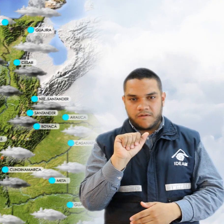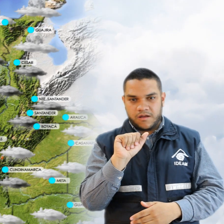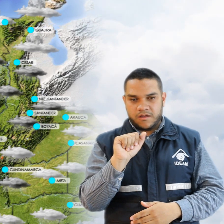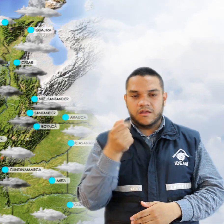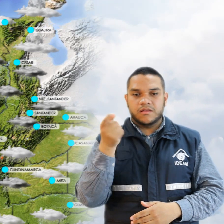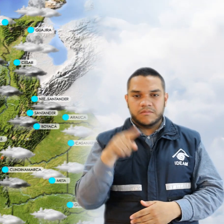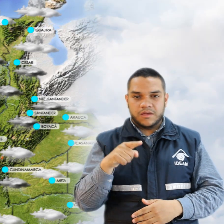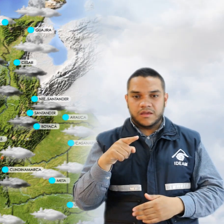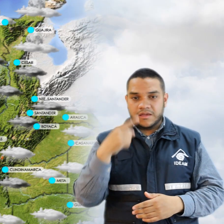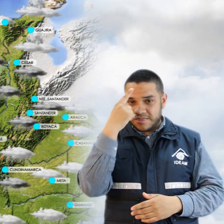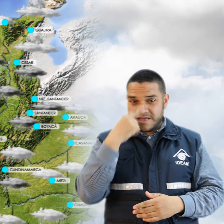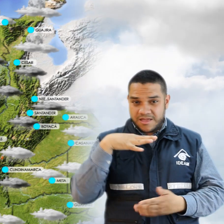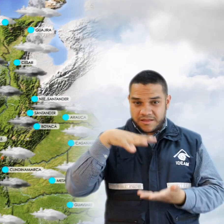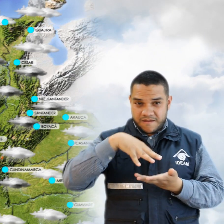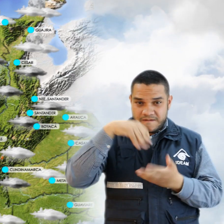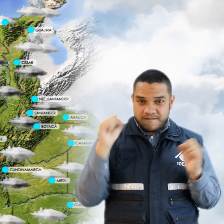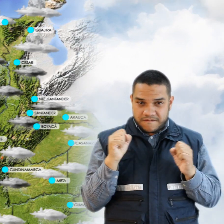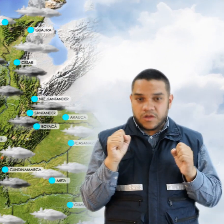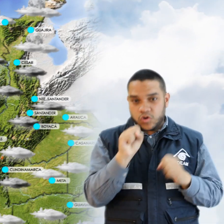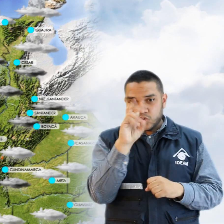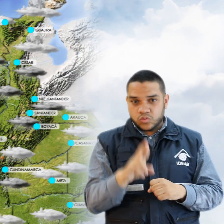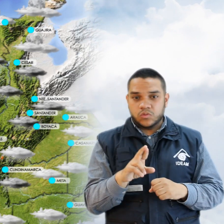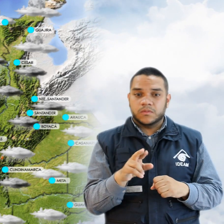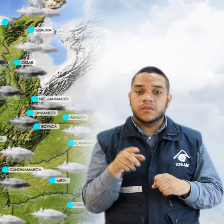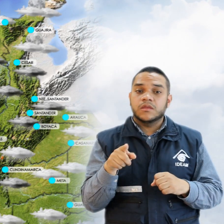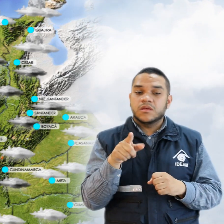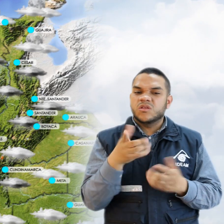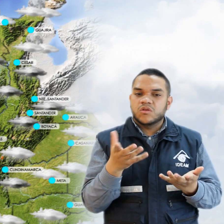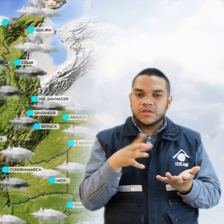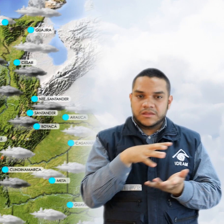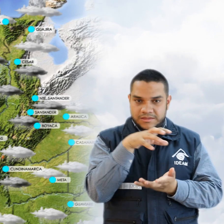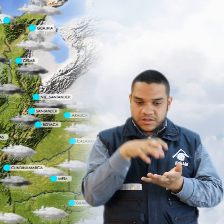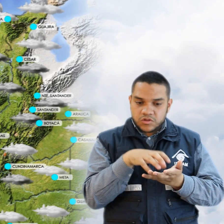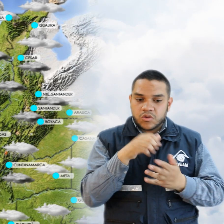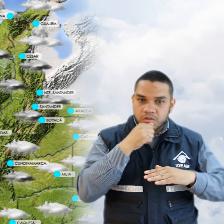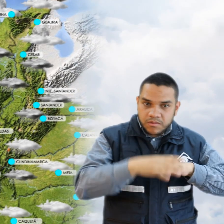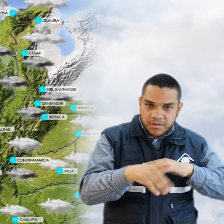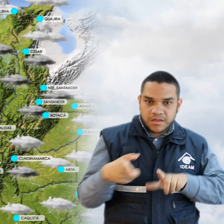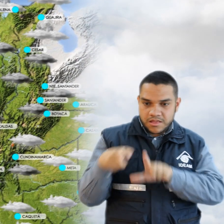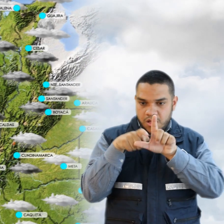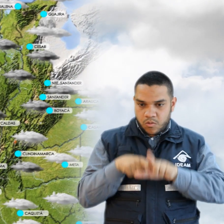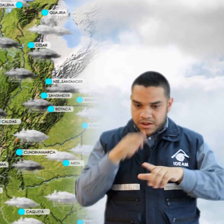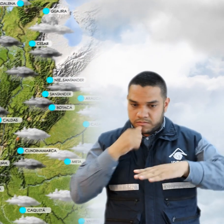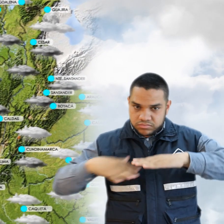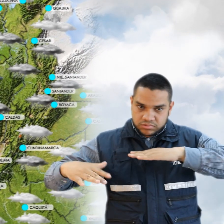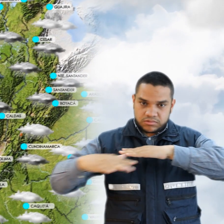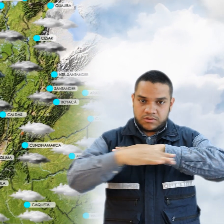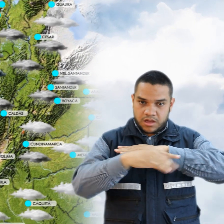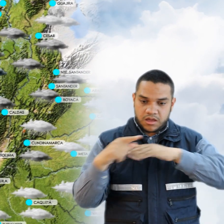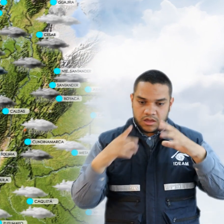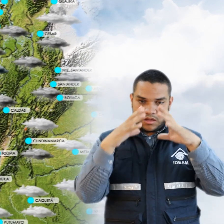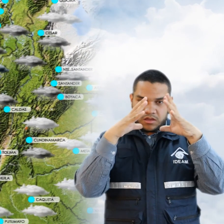alrededor de la Sierra Nevada de Santa Marta y sur de la región, mientras que en el centro del litoral y península de La Guajira tendrá tiempo parcialmente